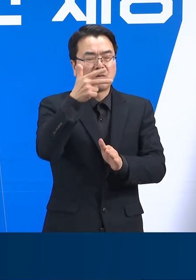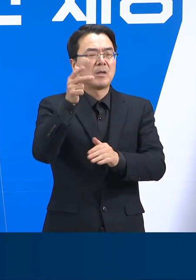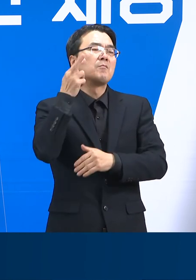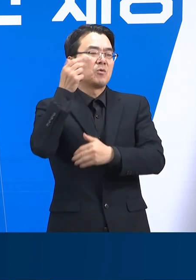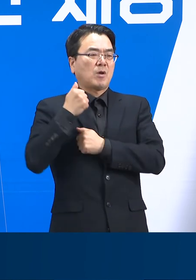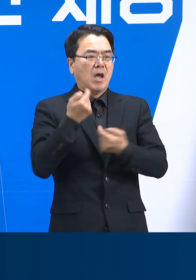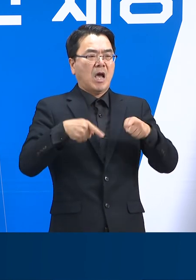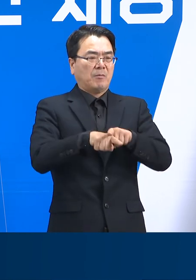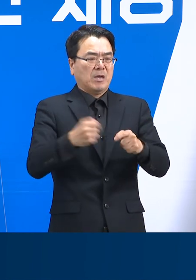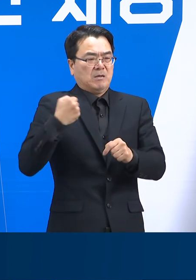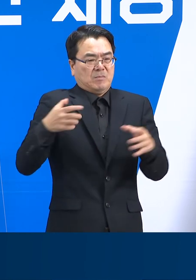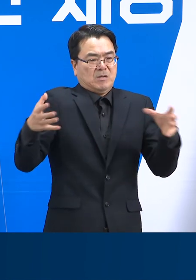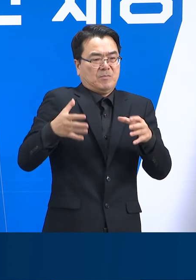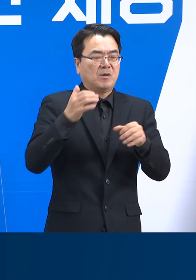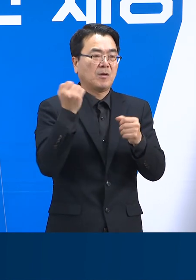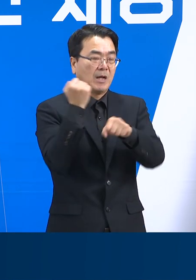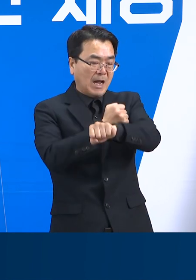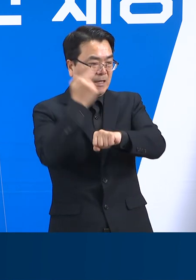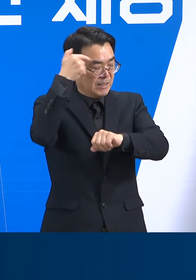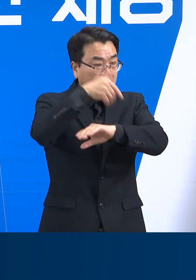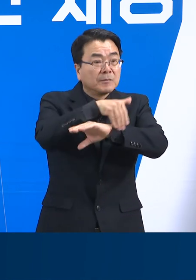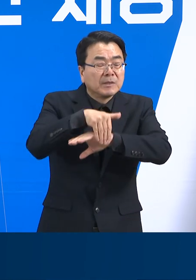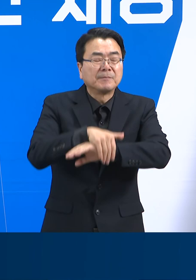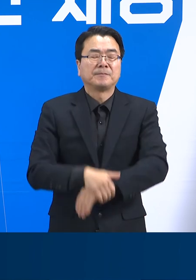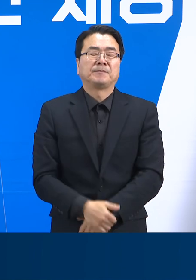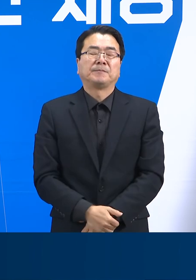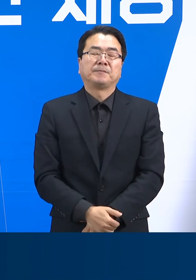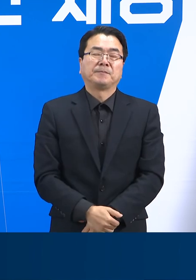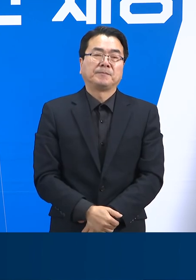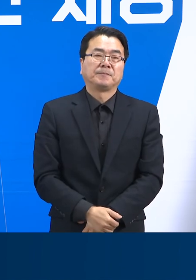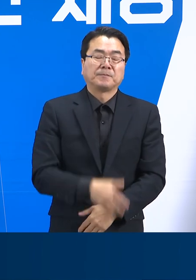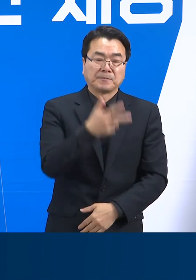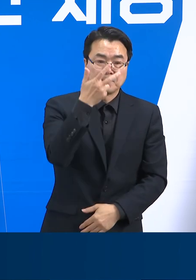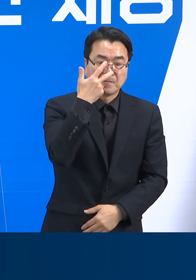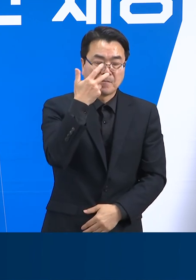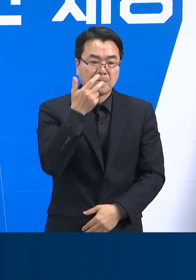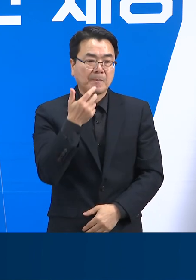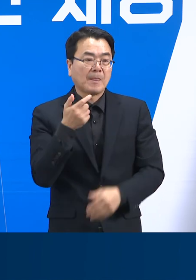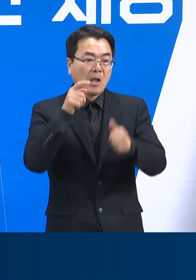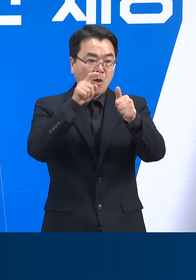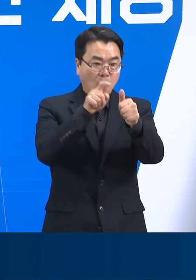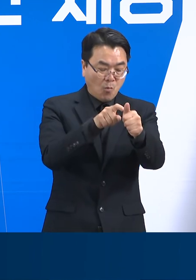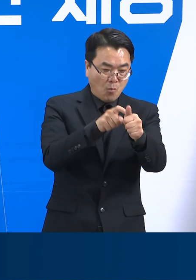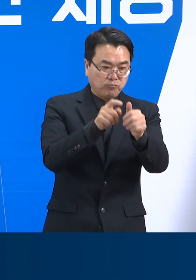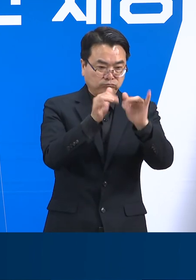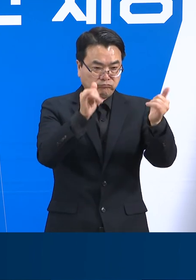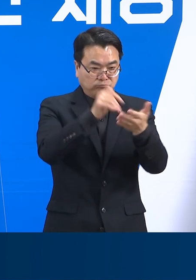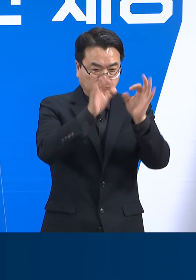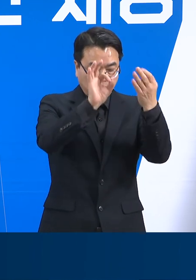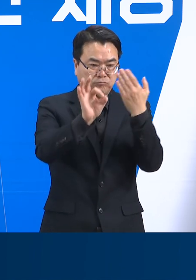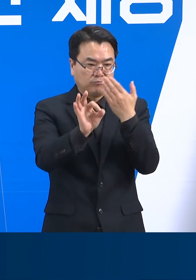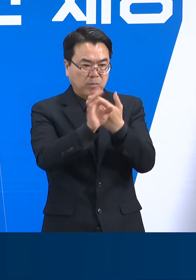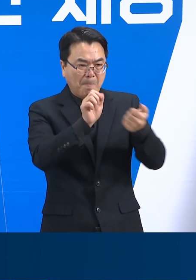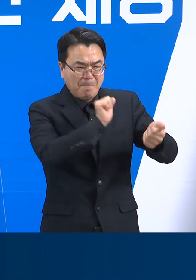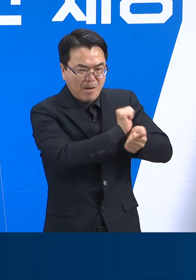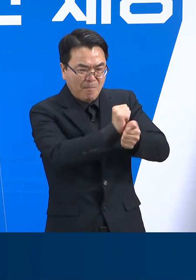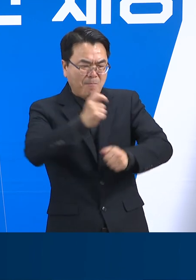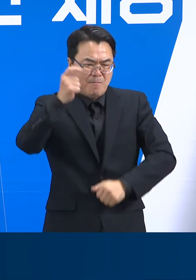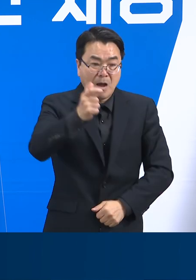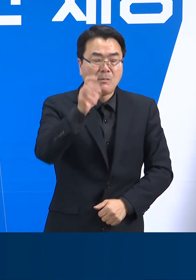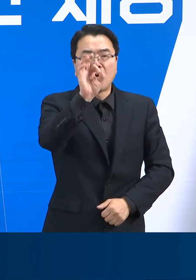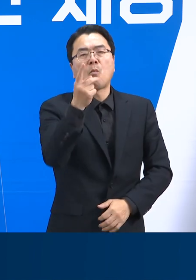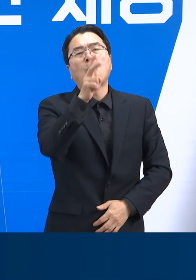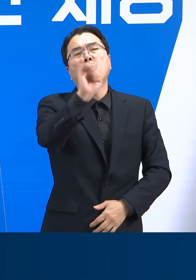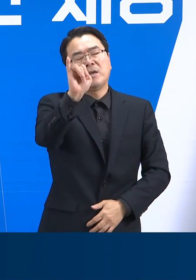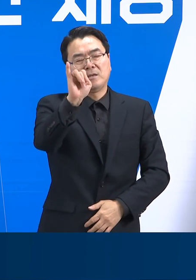적극적으로 협조해 나갈 예정입니다. 평택시의 확진자 급증 사례를 보면 알 수 있듯이 전파력이 강력한 오미크론 변이가